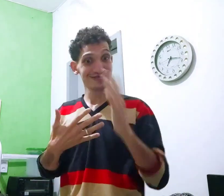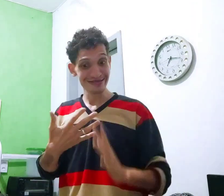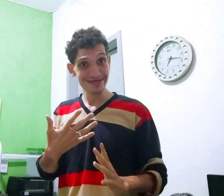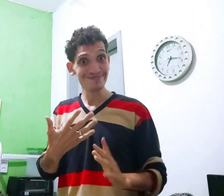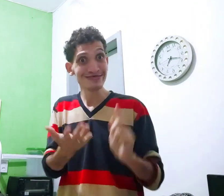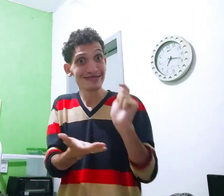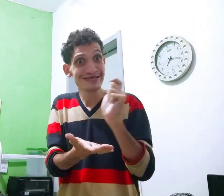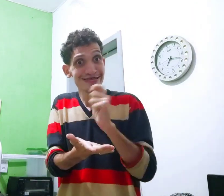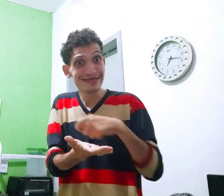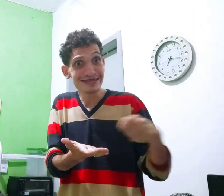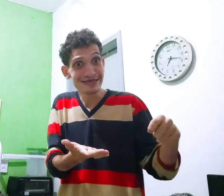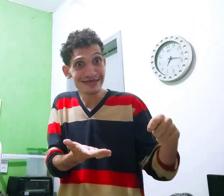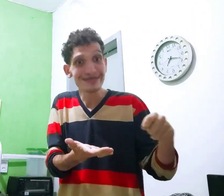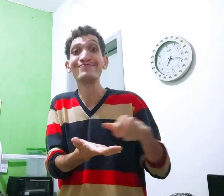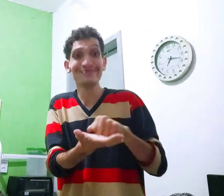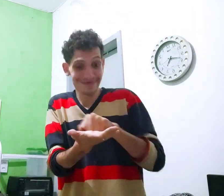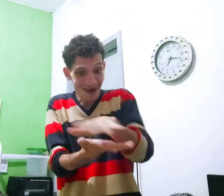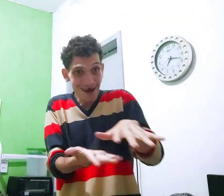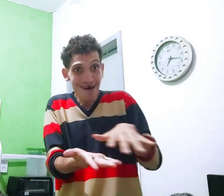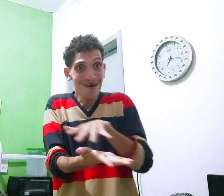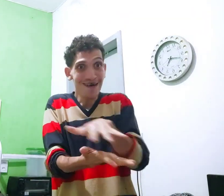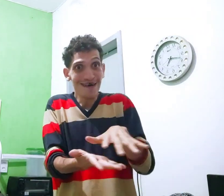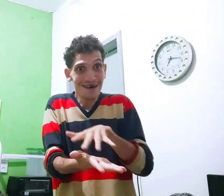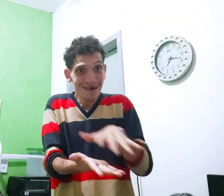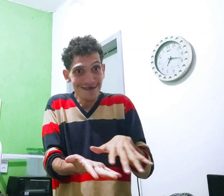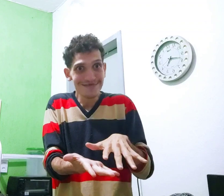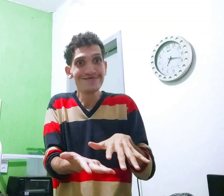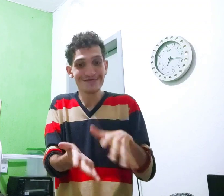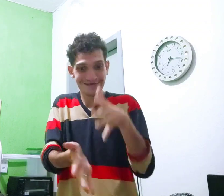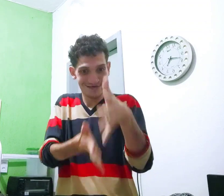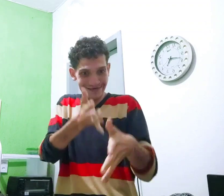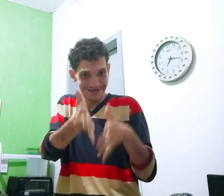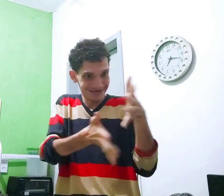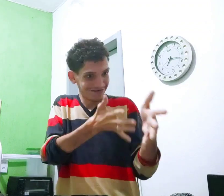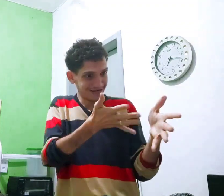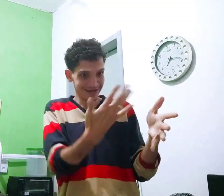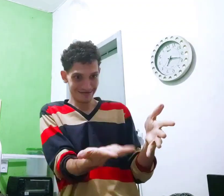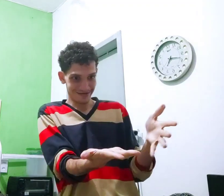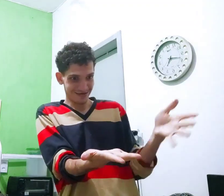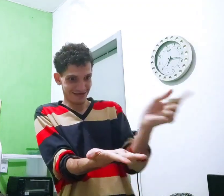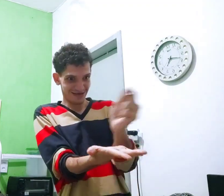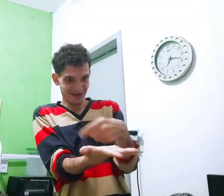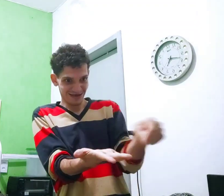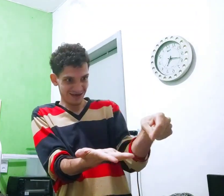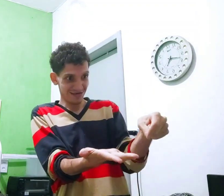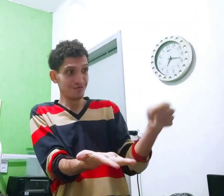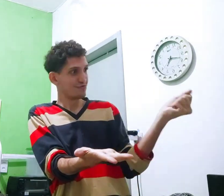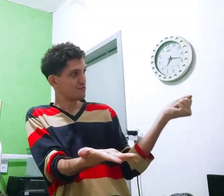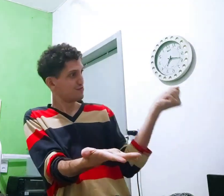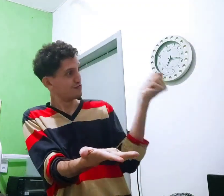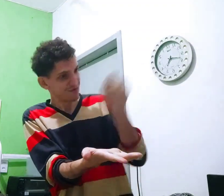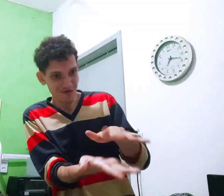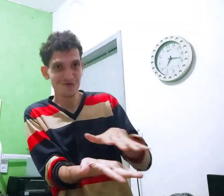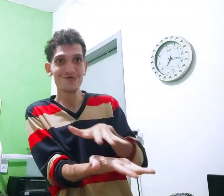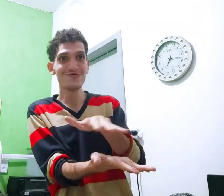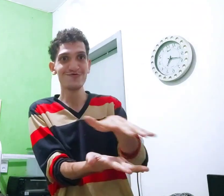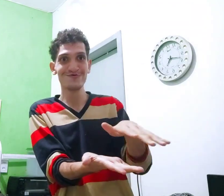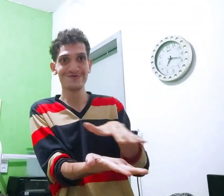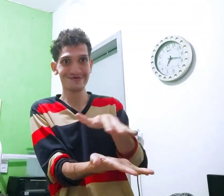Isso daqui é libras escrita, escrita adicionais. É a libras colocada no papel.